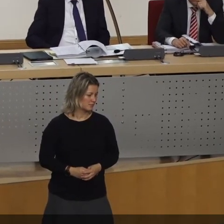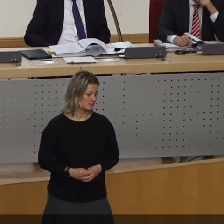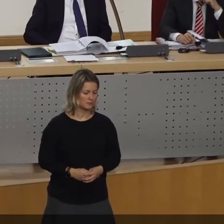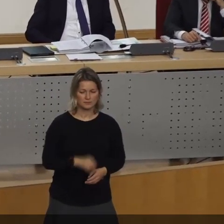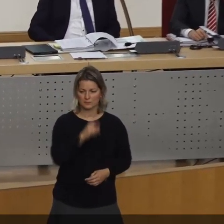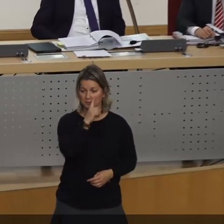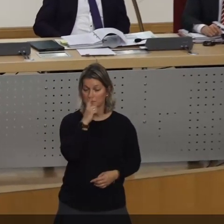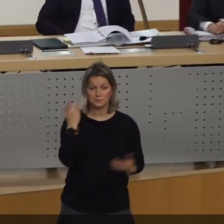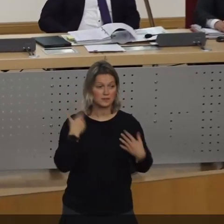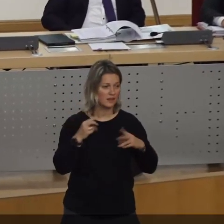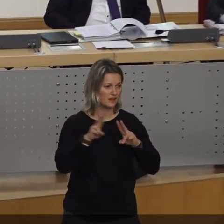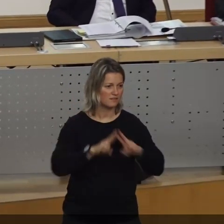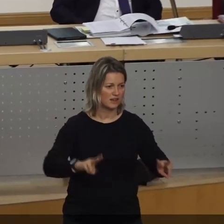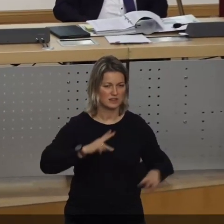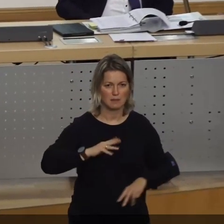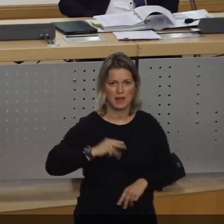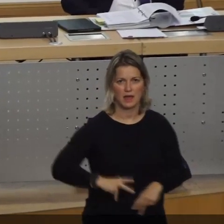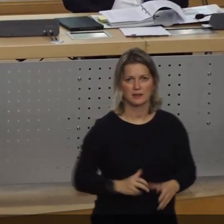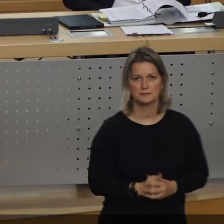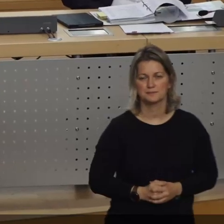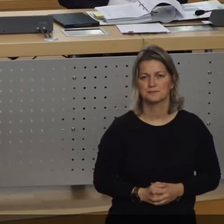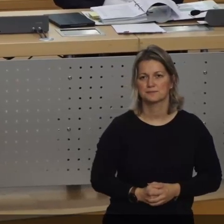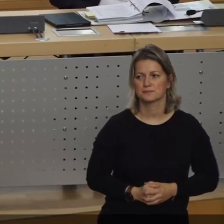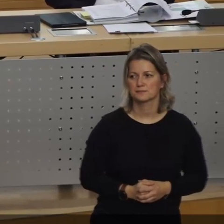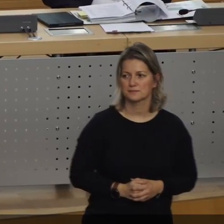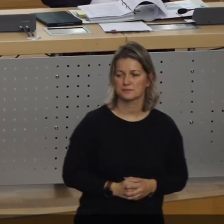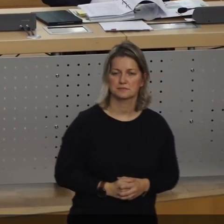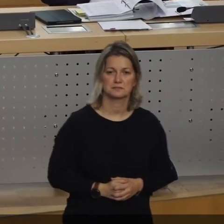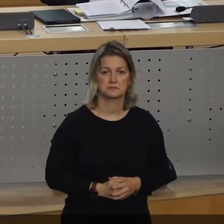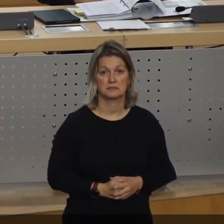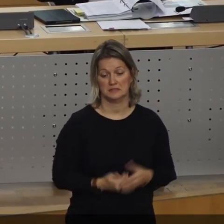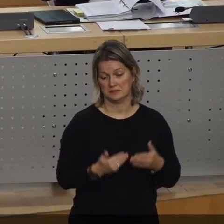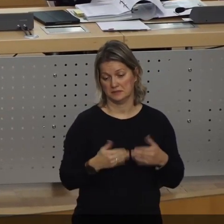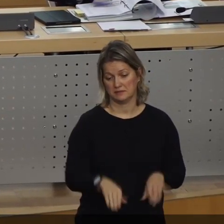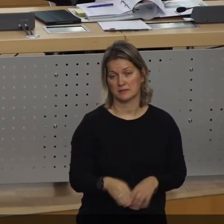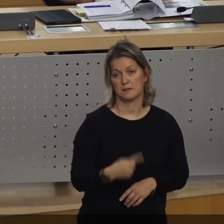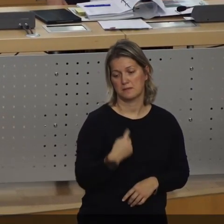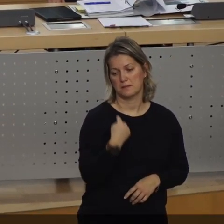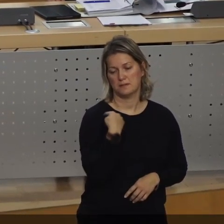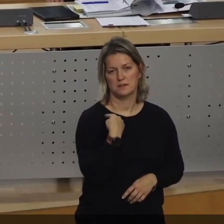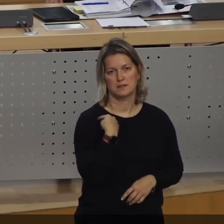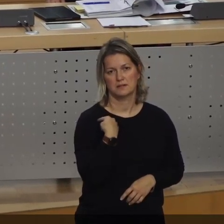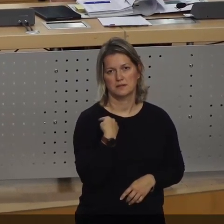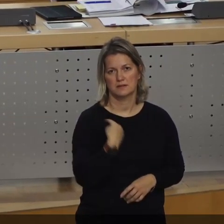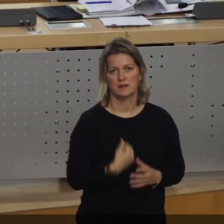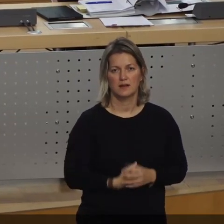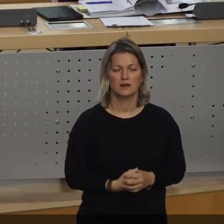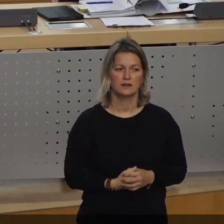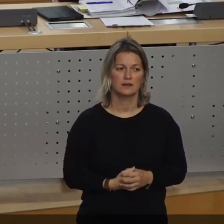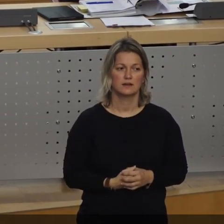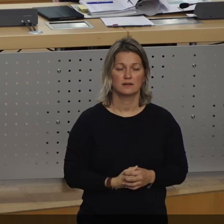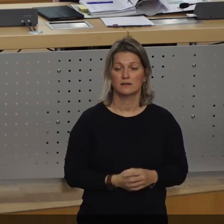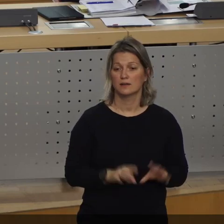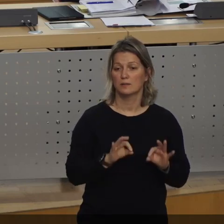Ja, meine sehr geehrten Damen und Herren, es ist noch gar nicht lange her, dass die Verkündung für die